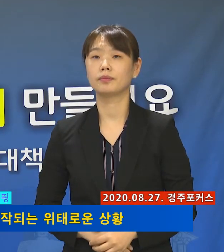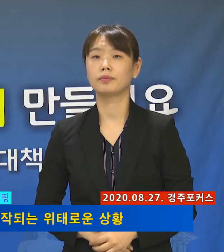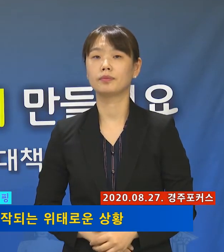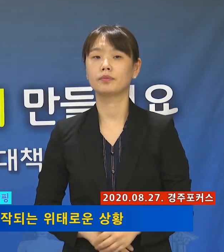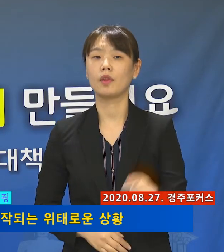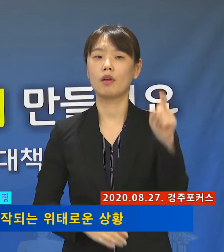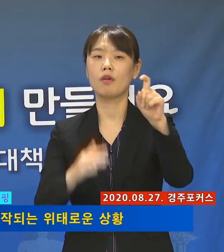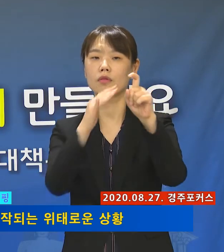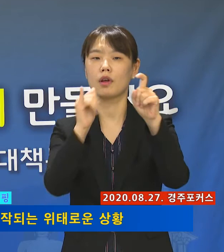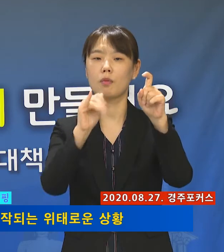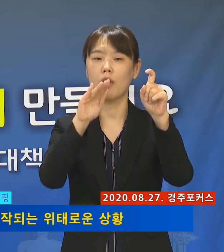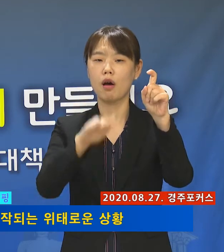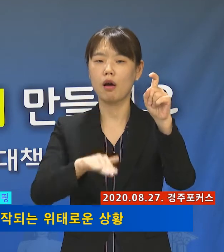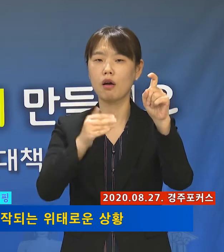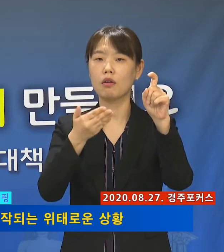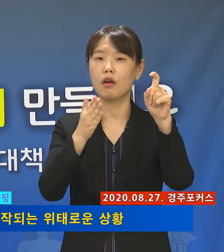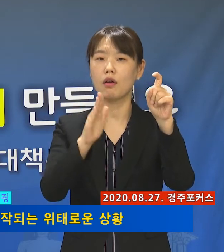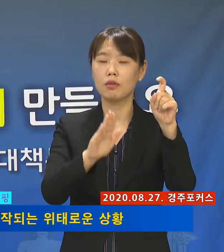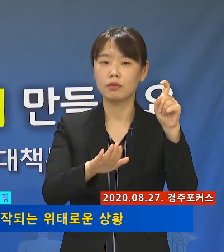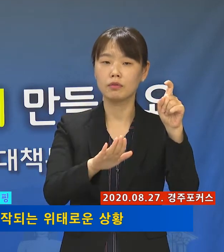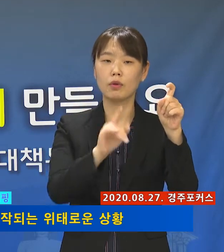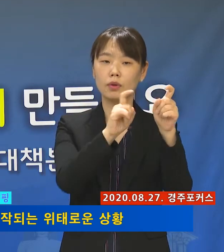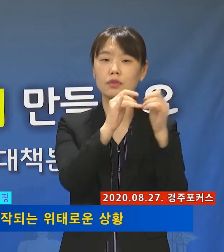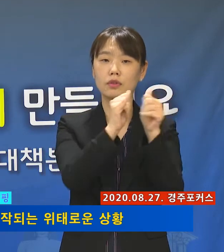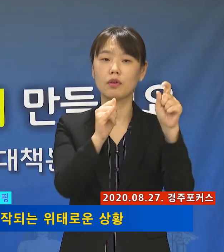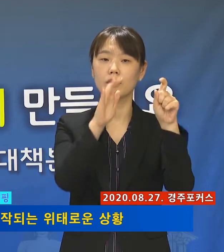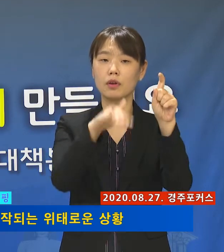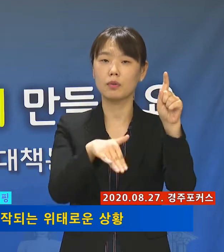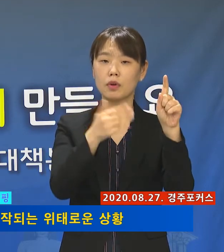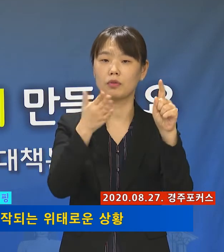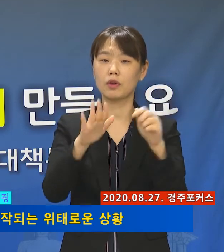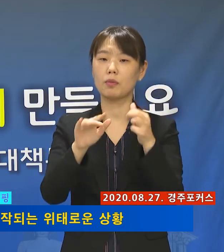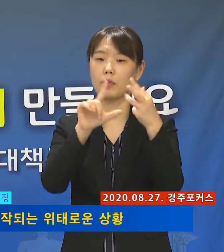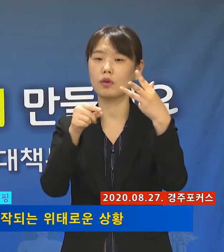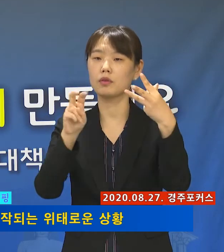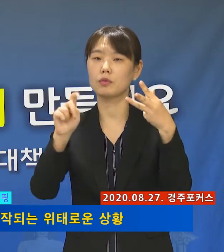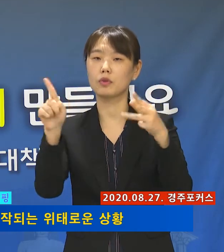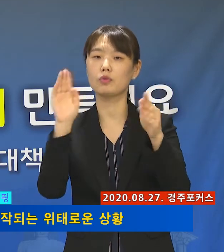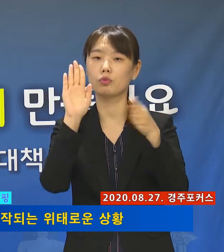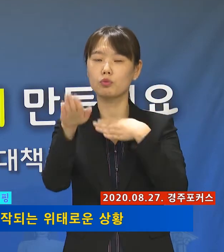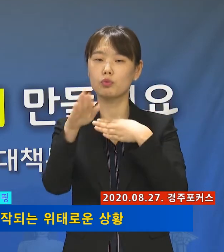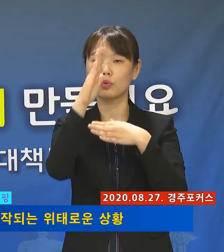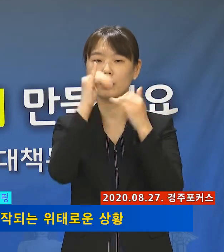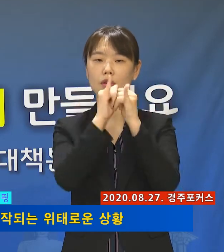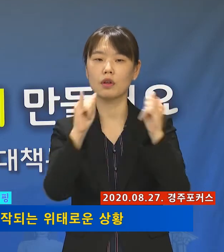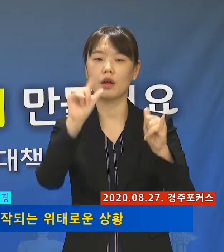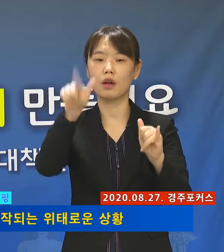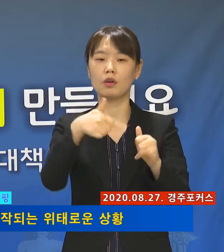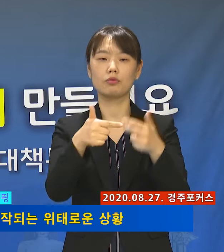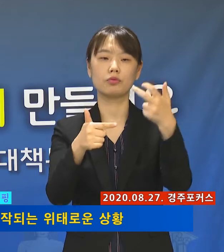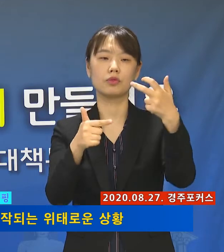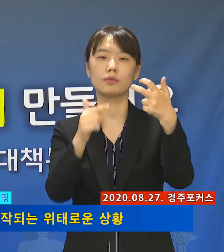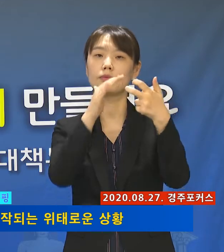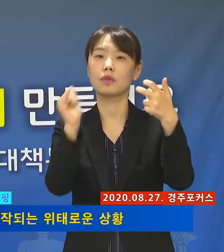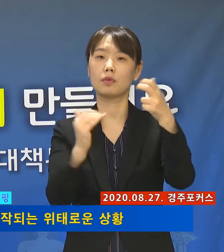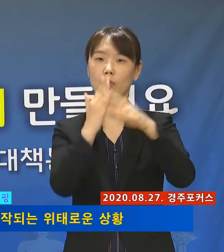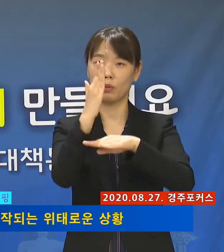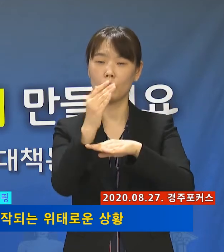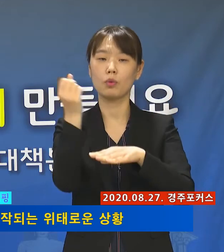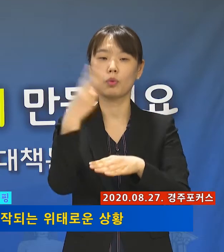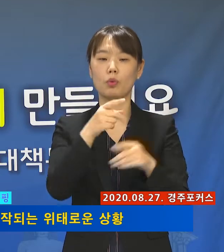10명 내외였던 수도권 이외의 지역도 8월 21일부터는 환자 발생이 1일 70명을 넘어섰고